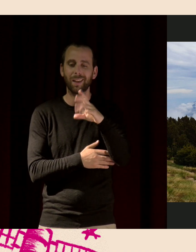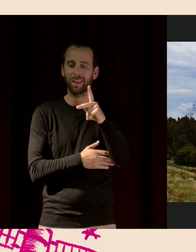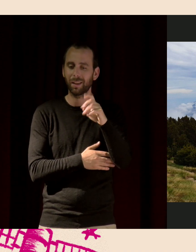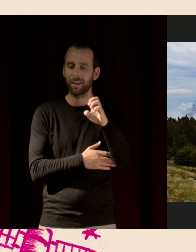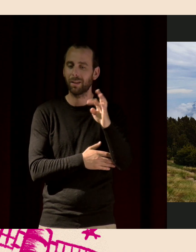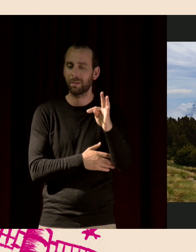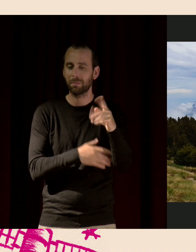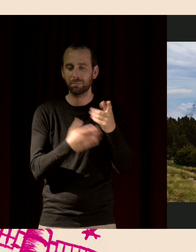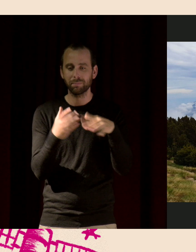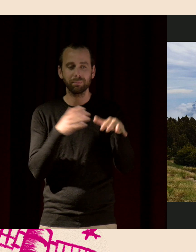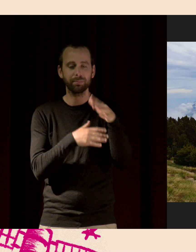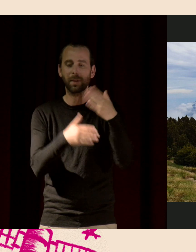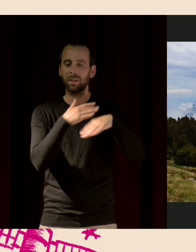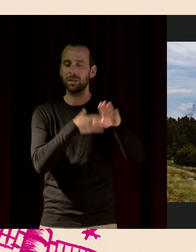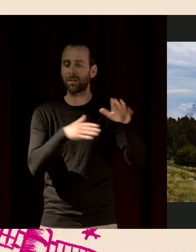Alors, lui, il veut revenir.